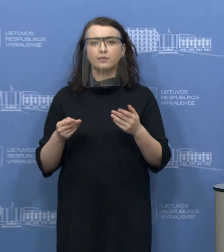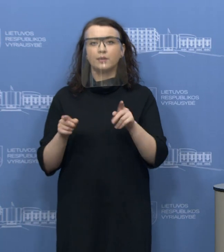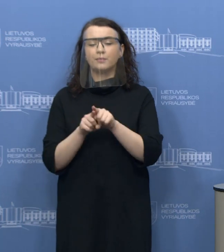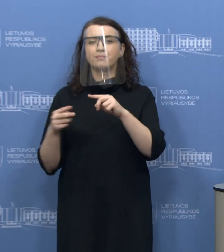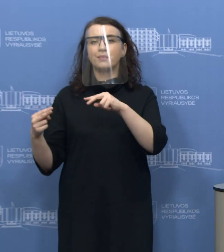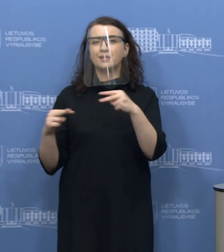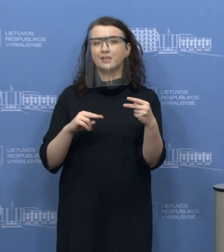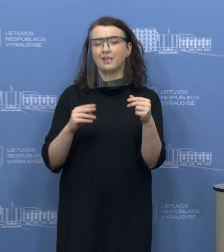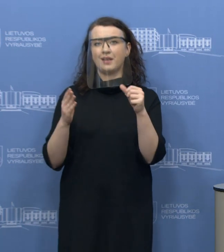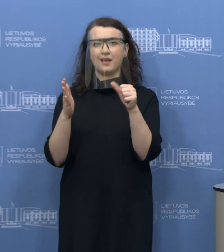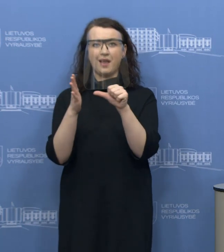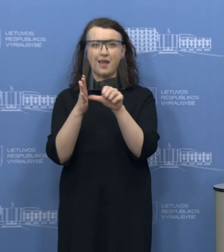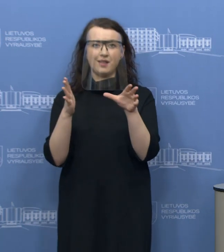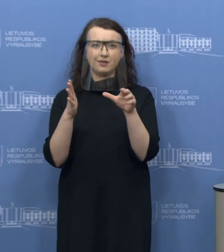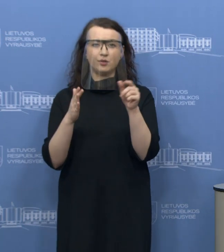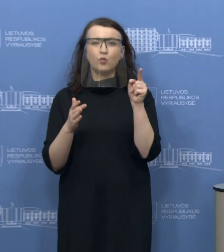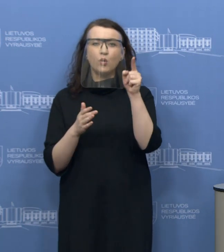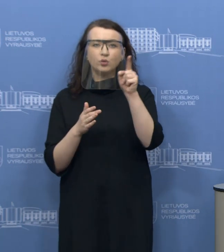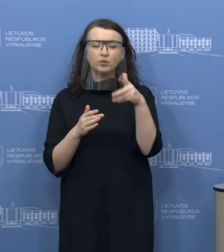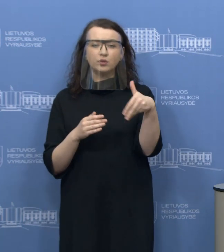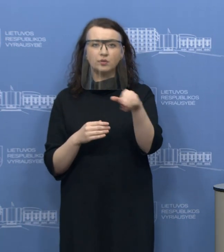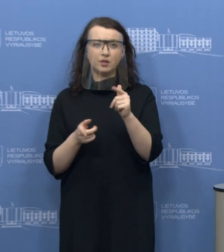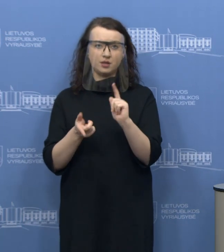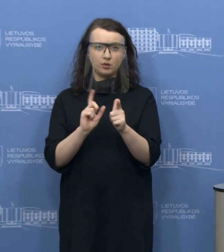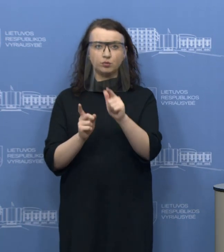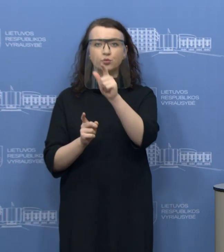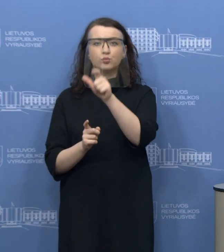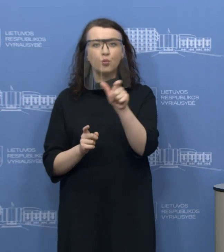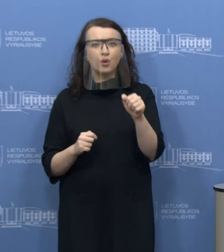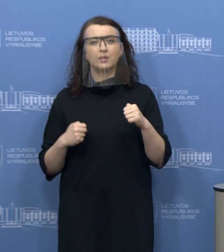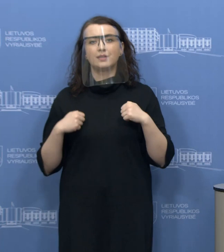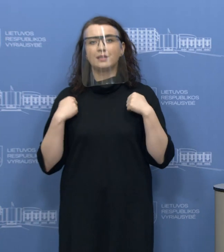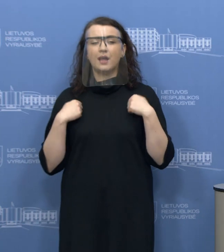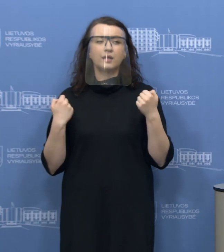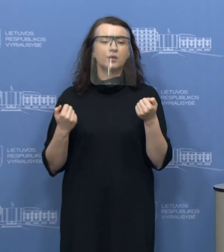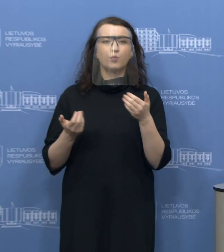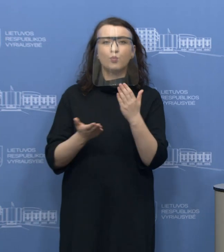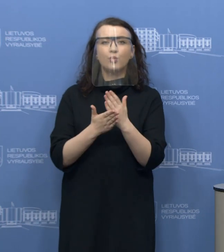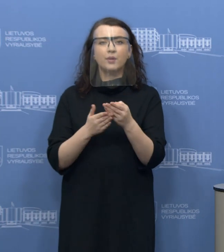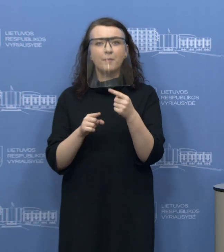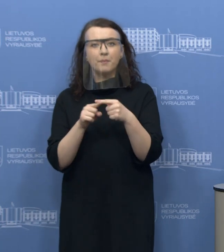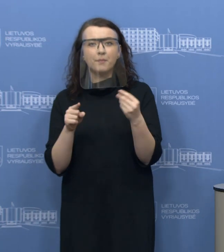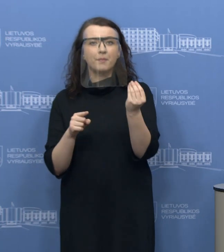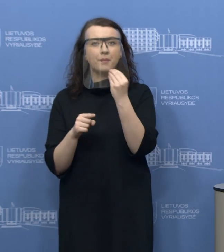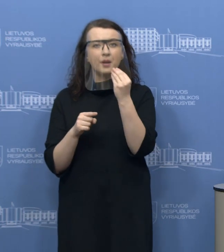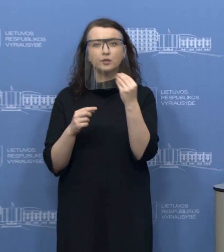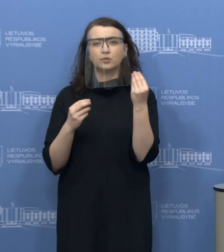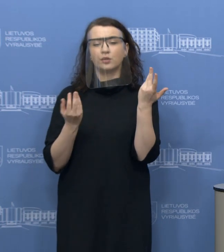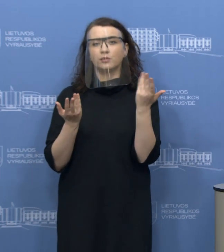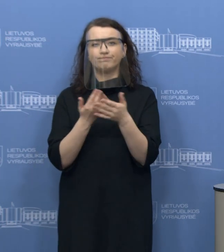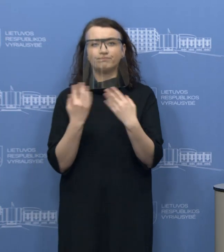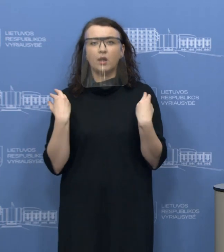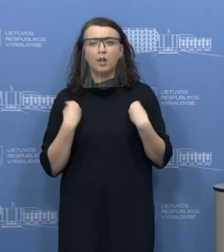į elektroninę erdvę. Natūralu, kad žmonės stengiasi įsigyti ir tiek būtiniausias priekes maisto, nemaisto produktus,